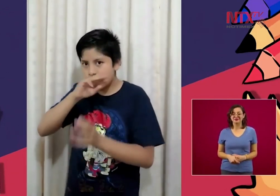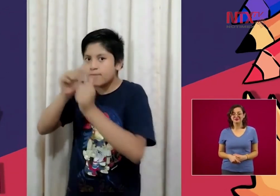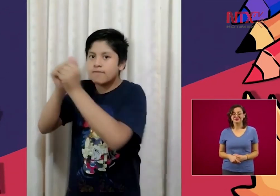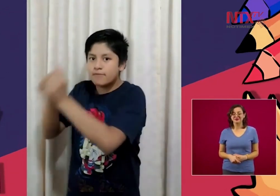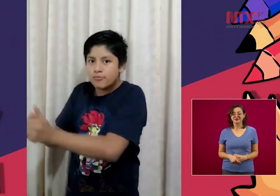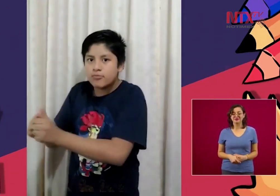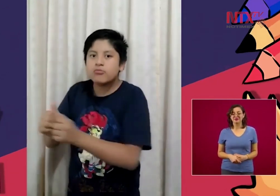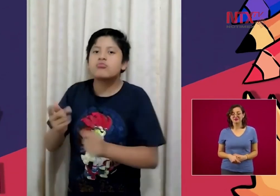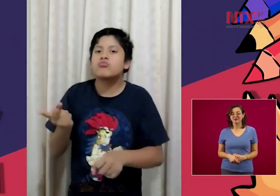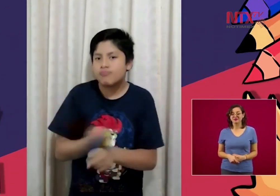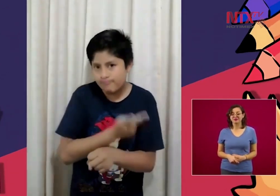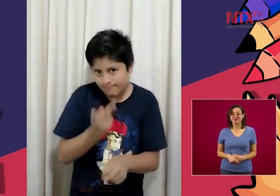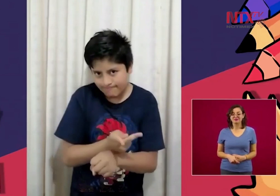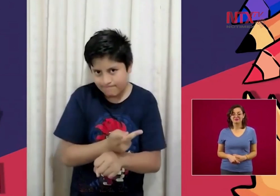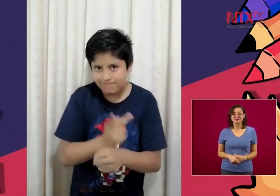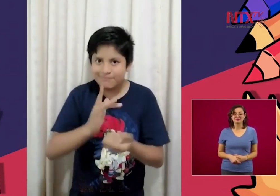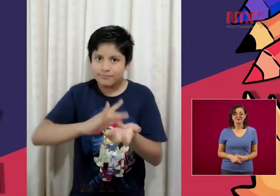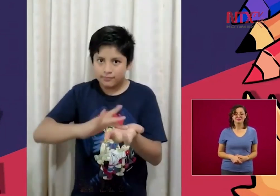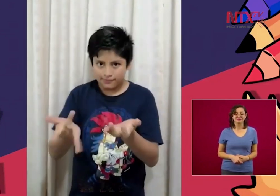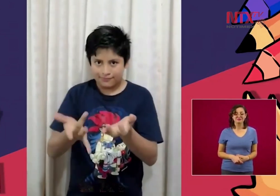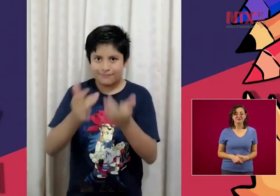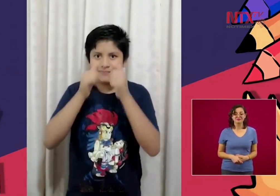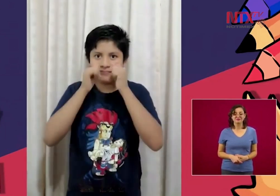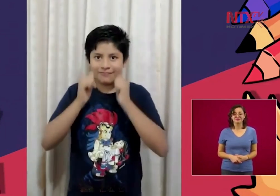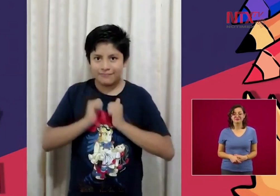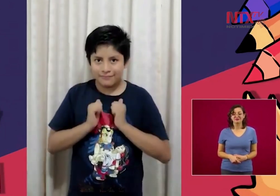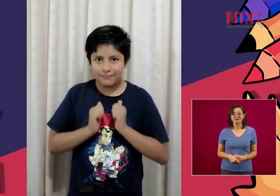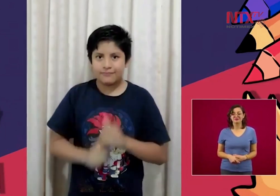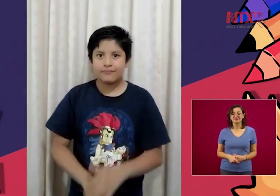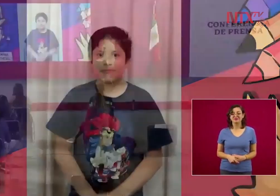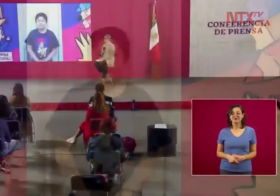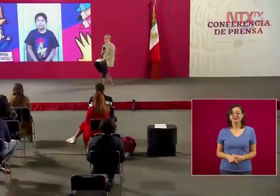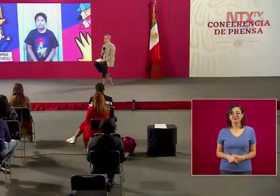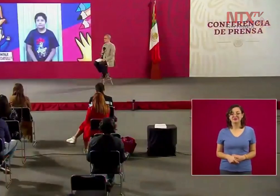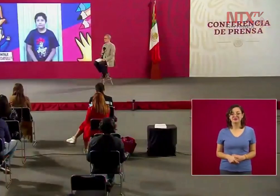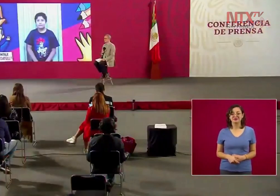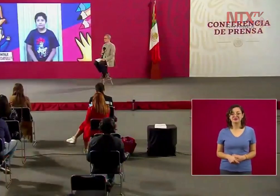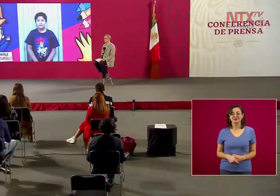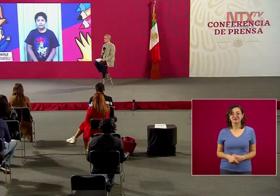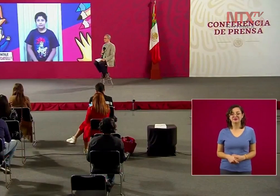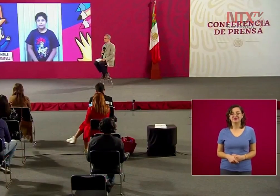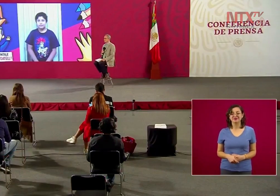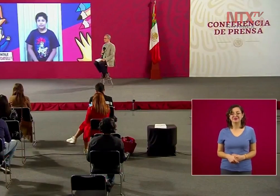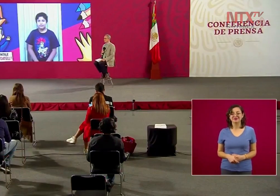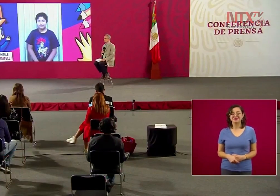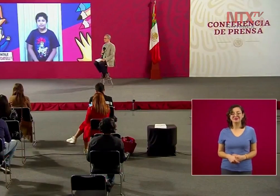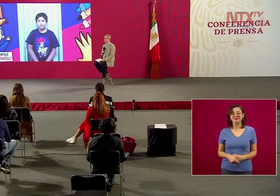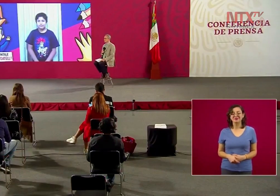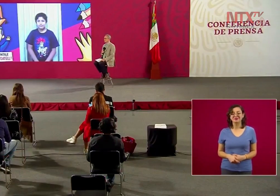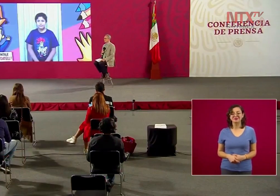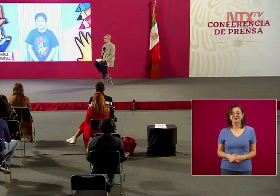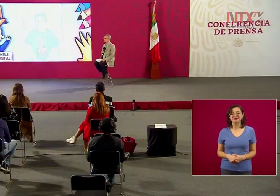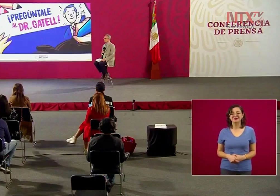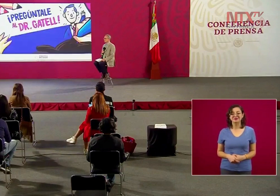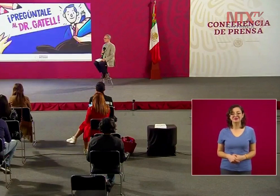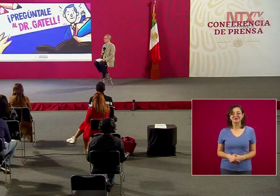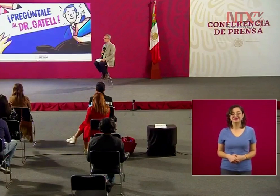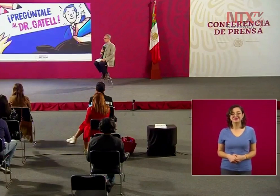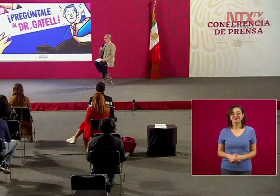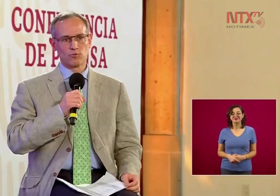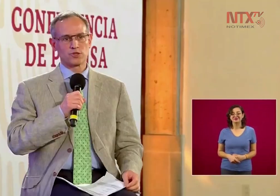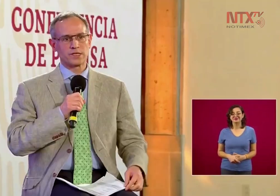lo llevan? ¿Se lo llevan a un hospital? ¿Ahí puede estar con su papá y su mamá? ¿O qué pasa con él? Muchas gracias por su atención.